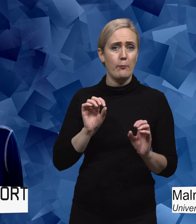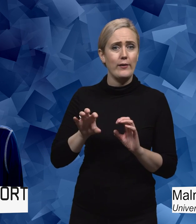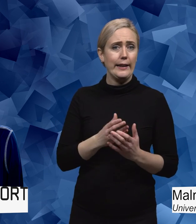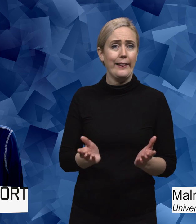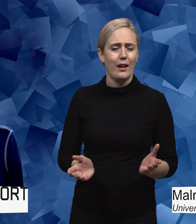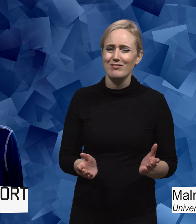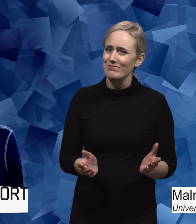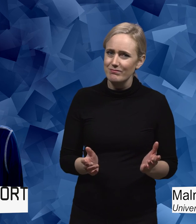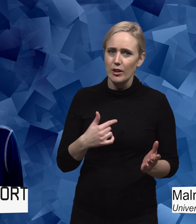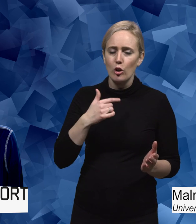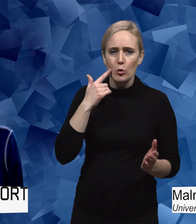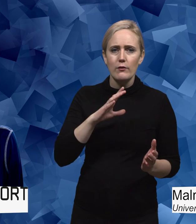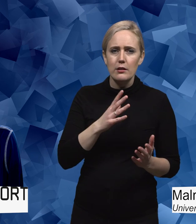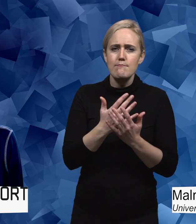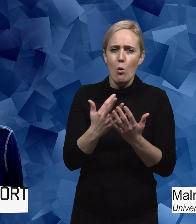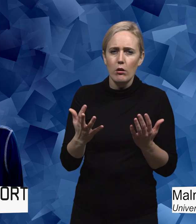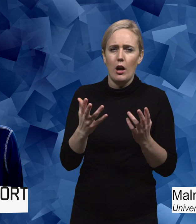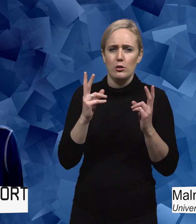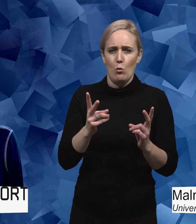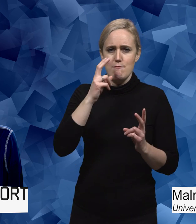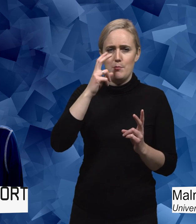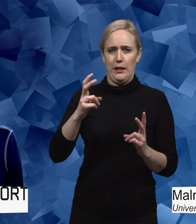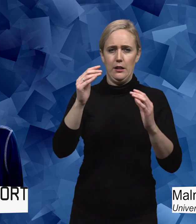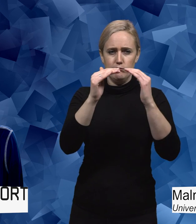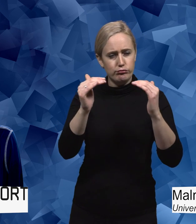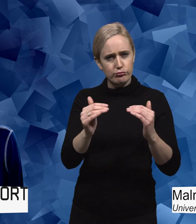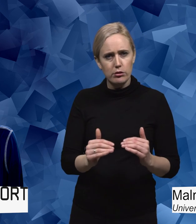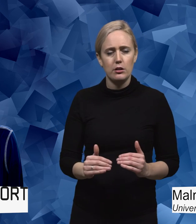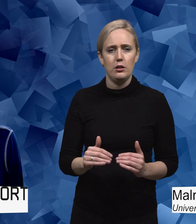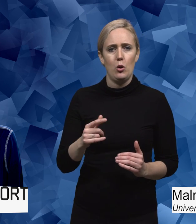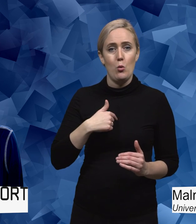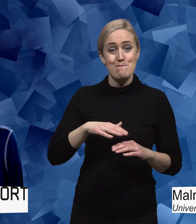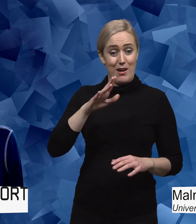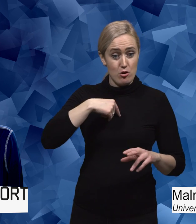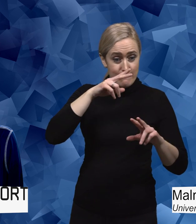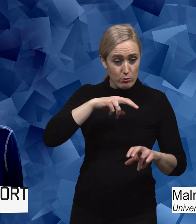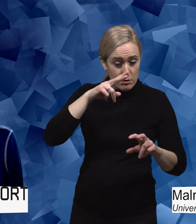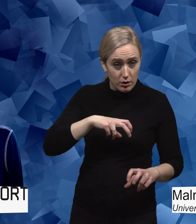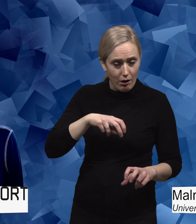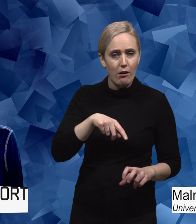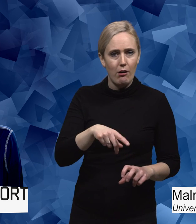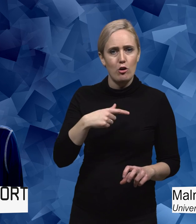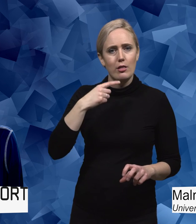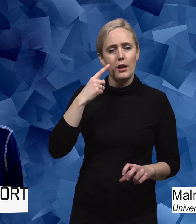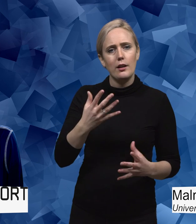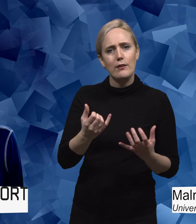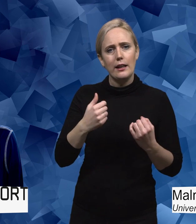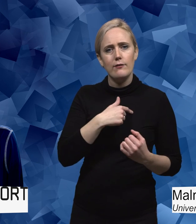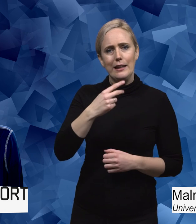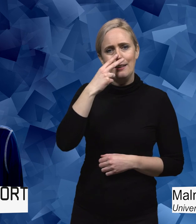tror jag finns på väldigt, väldigt många plan. Så jag tänker mig, ju mer jag forskar om det här så tänker jag att det är viktigt att vi ser den här normen.